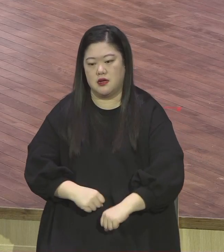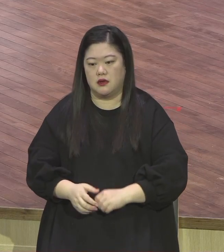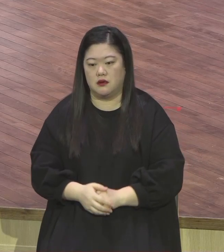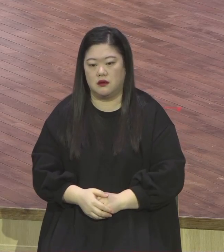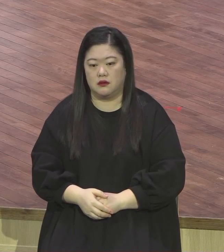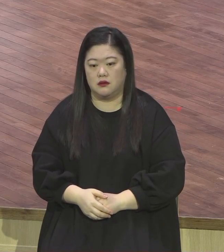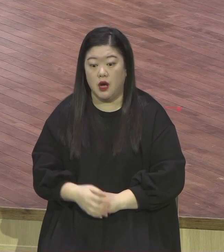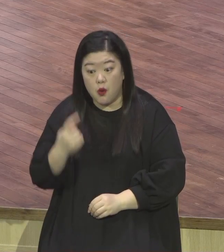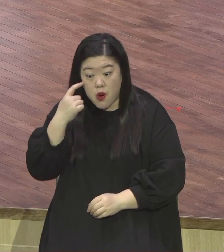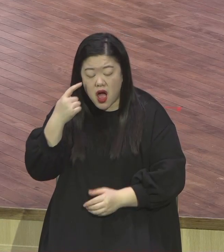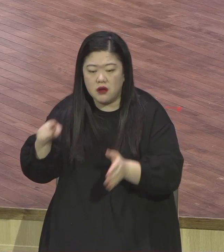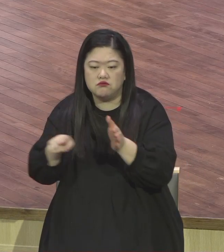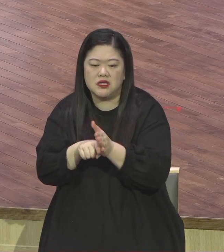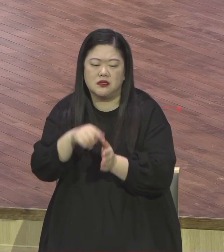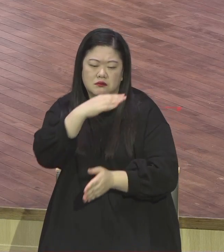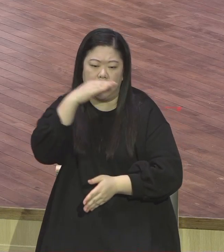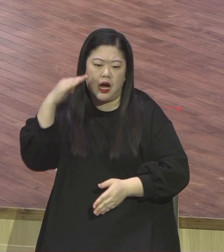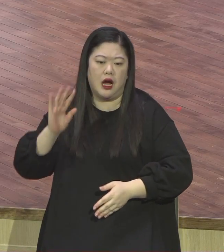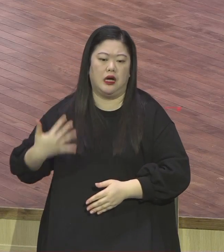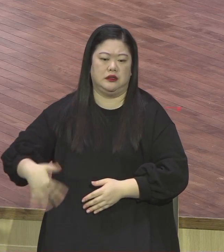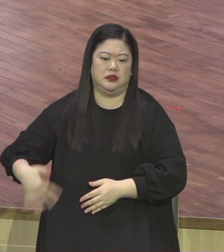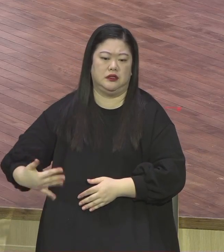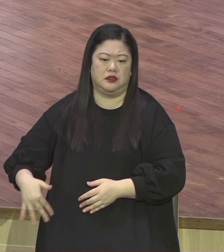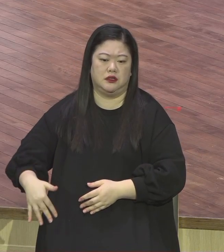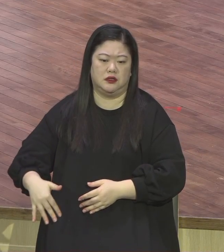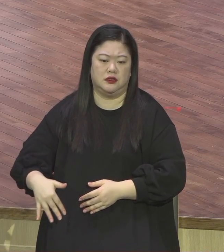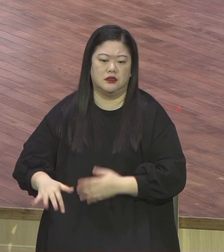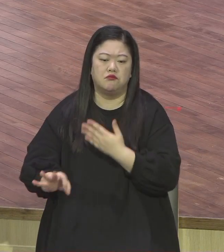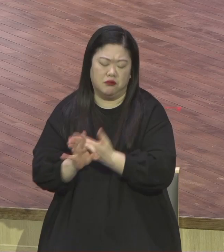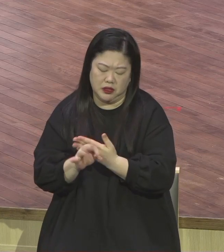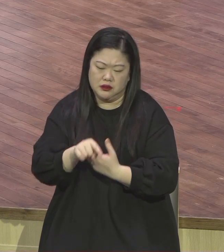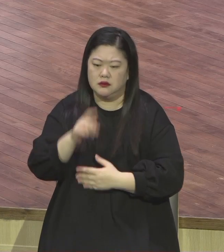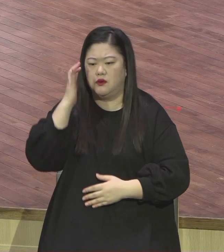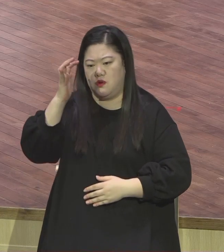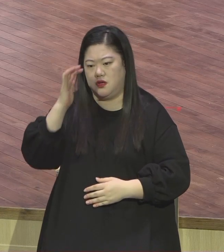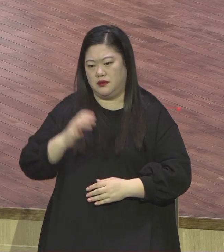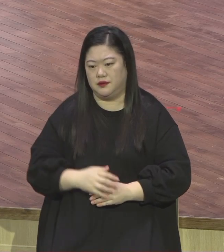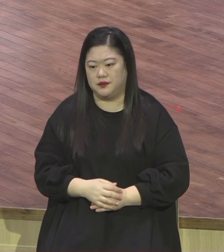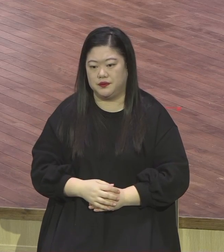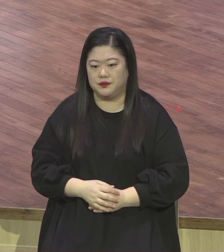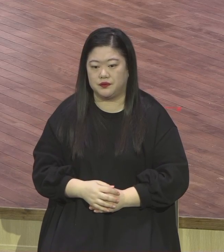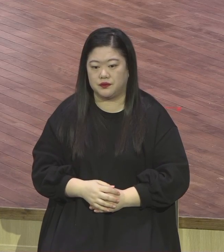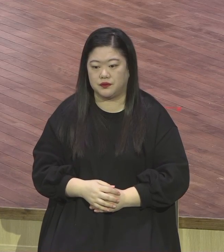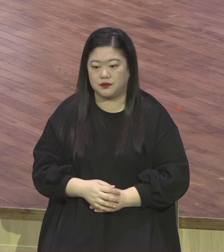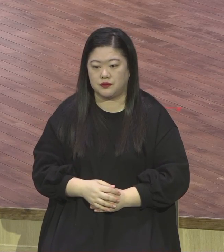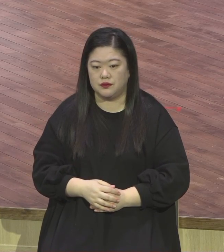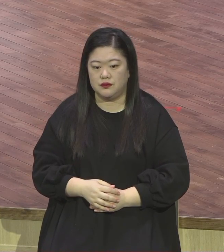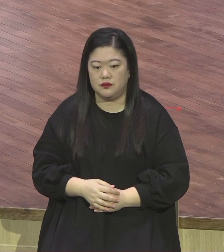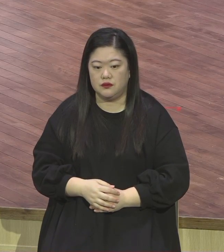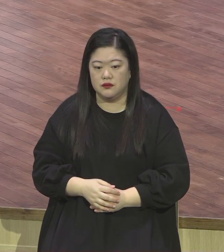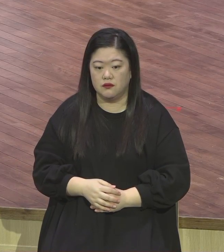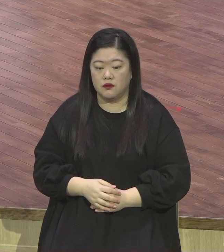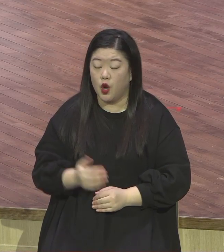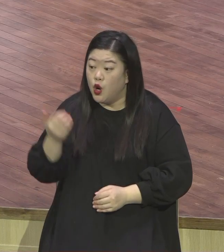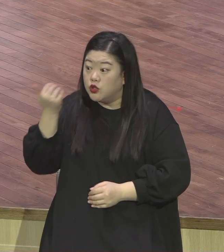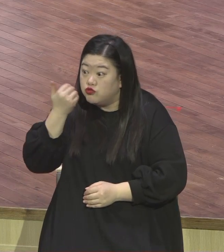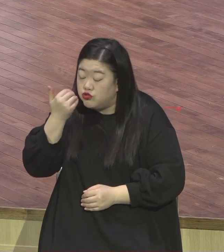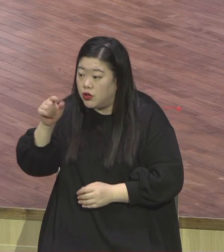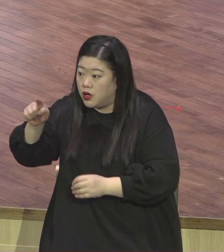똑같이 교회에 다녔는데 어떤 사람은 계속 응답받고 수임 받고 어떤